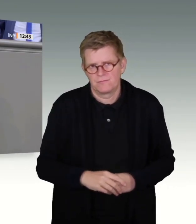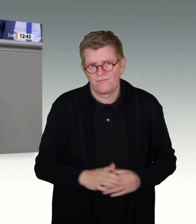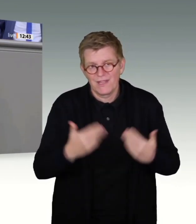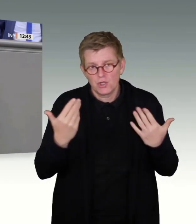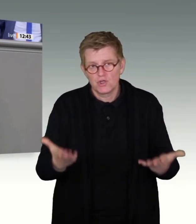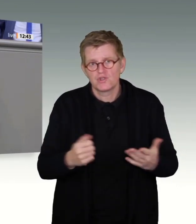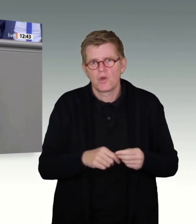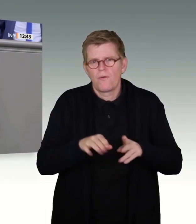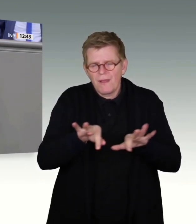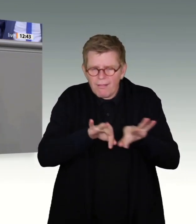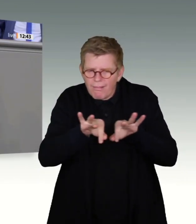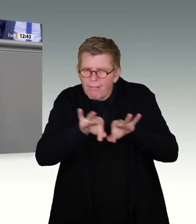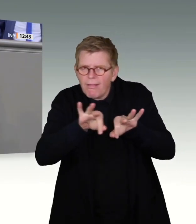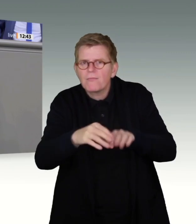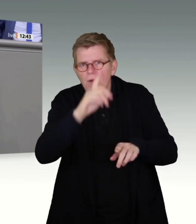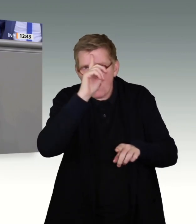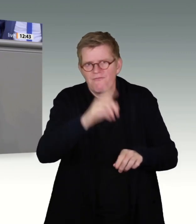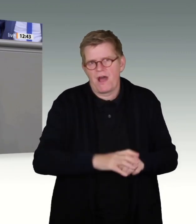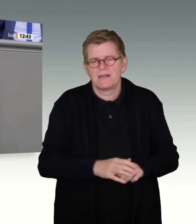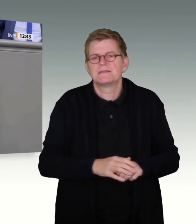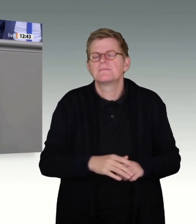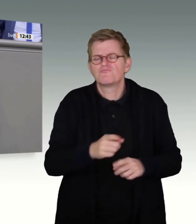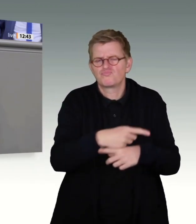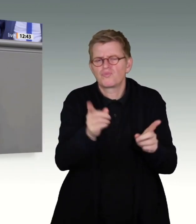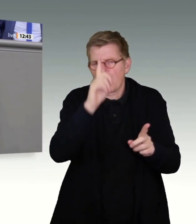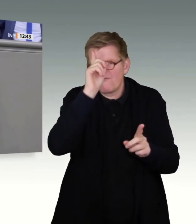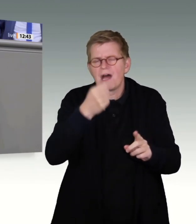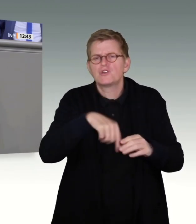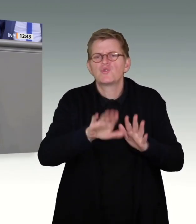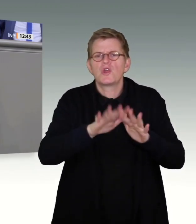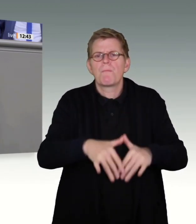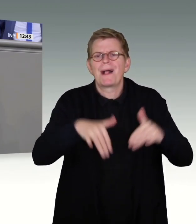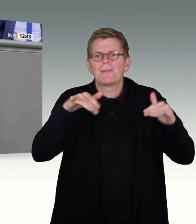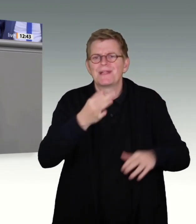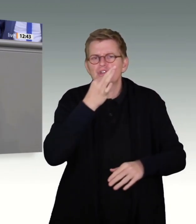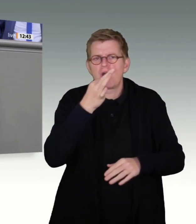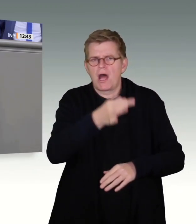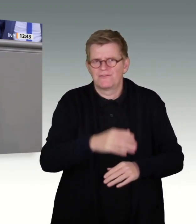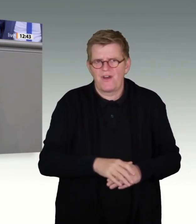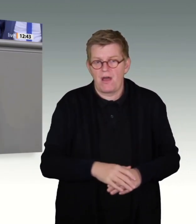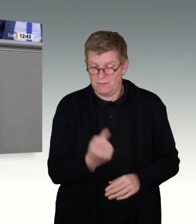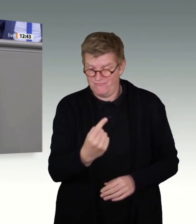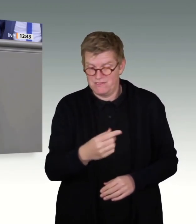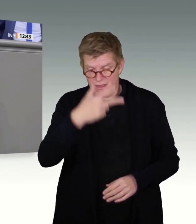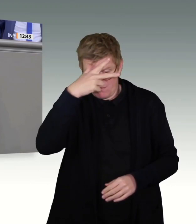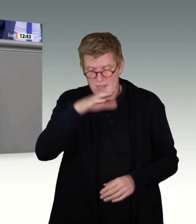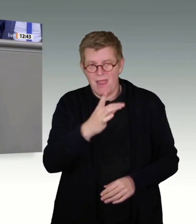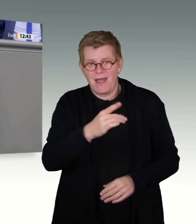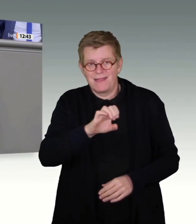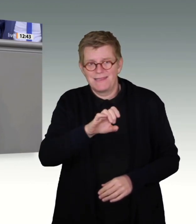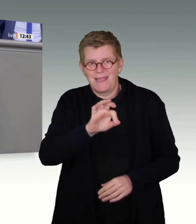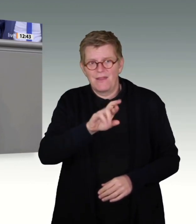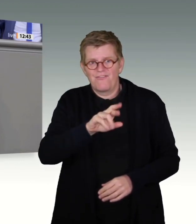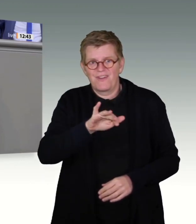Instrumenten. Und das wissen Sie auch durch eine parlamentarische Anfrage, die Sie, Herr de Vries, an den Staatssekretär